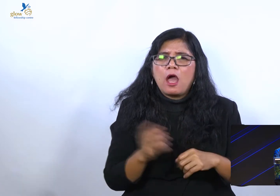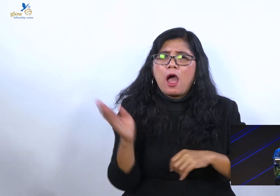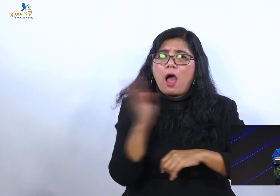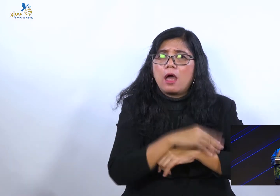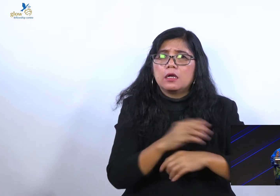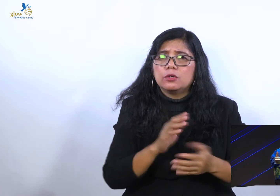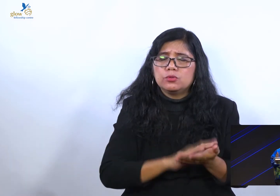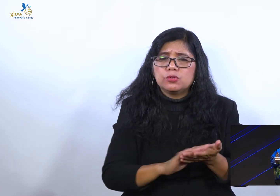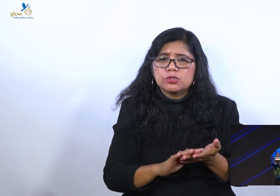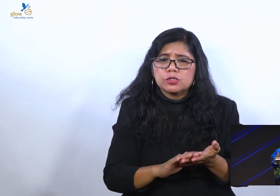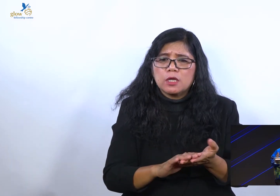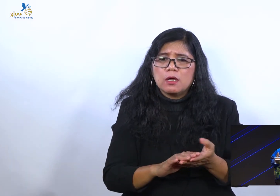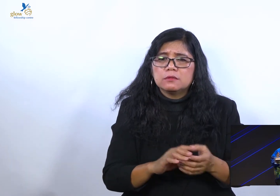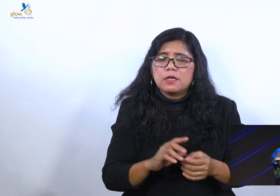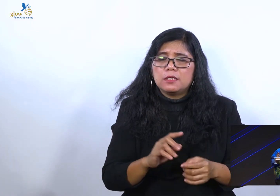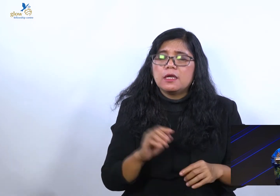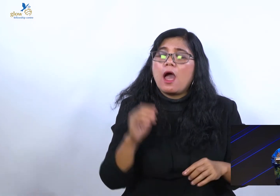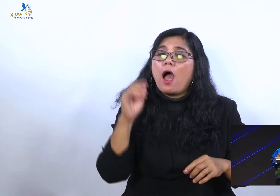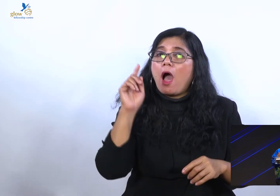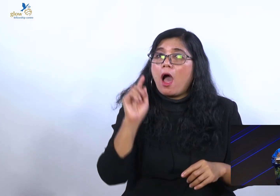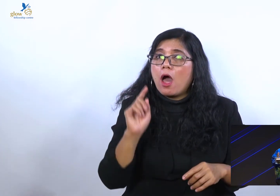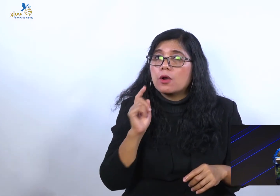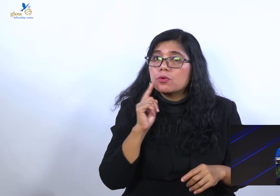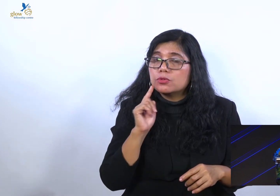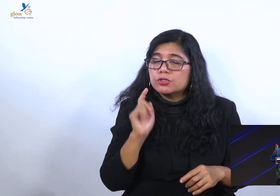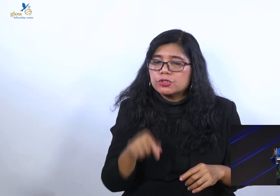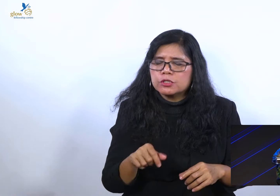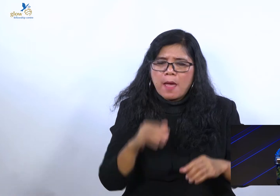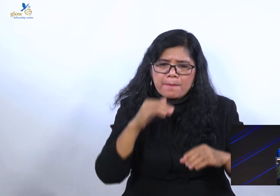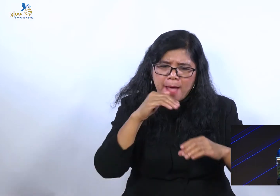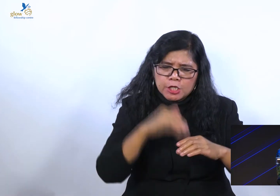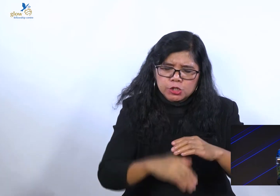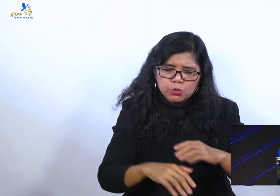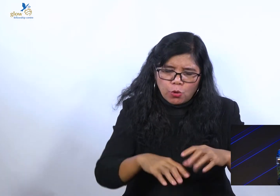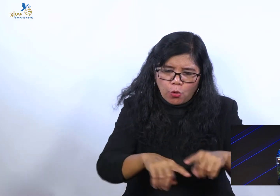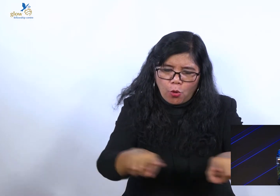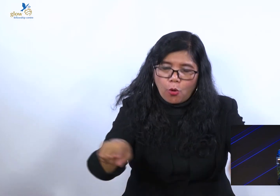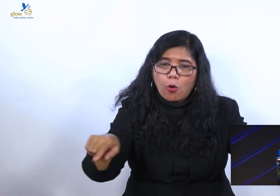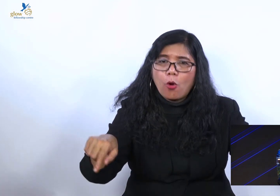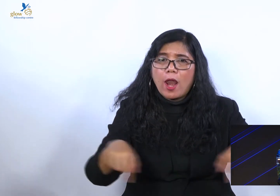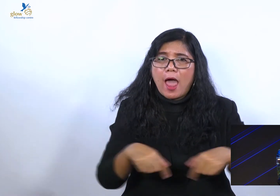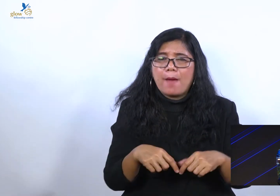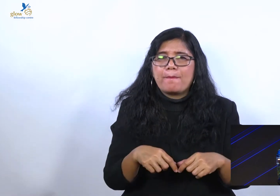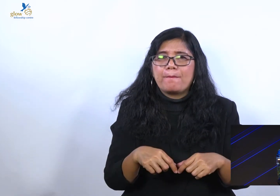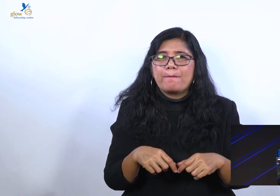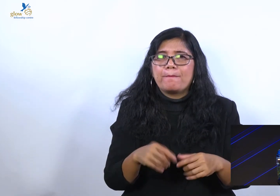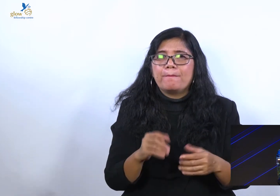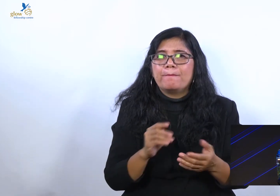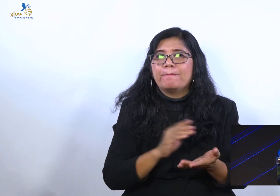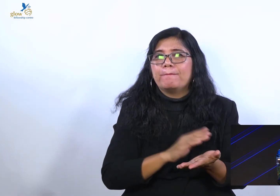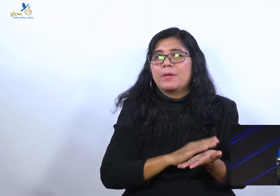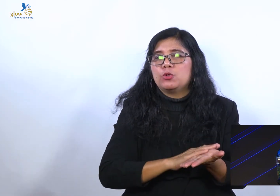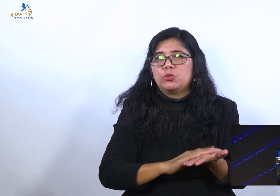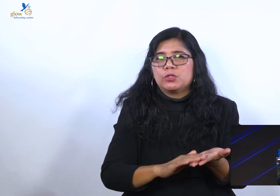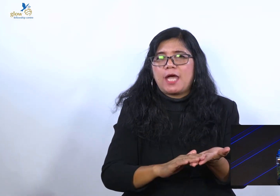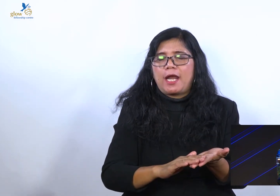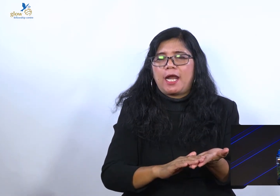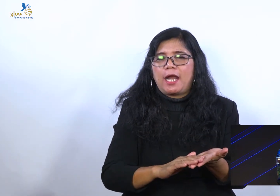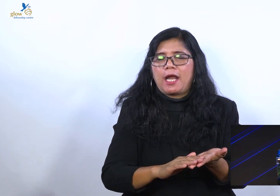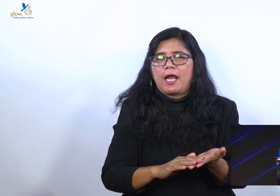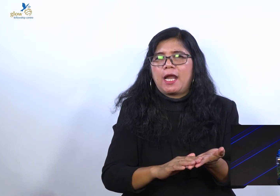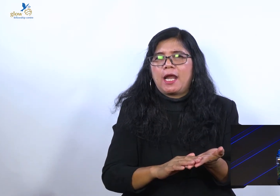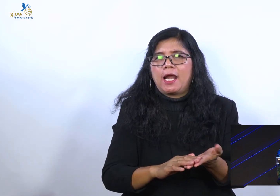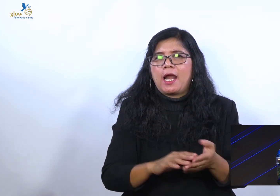Kolam pentahiran, itu berisi air hidup. Maksudnya bukan air dari pompa,